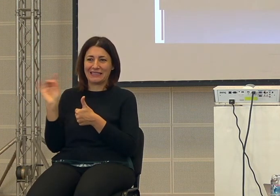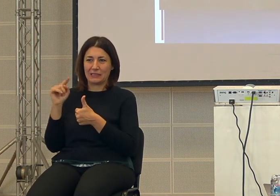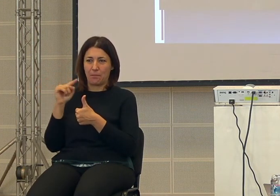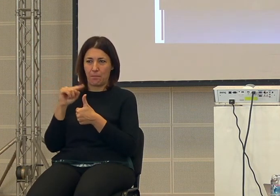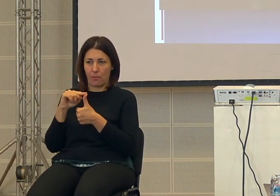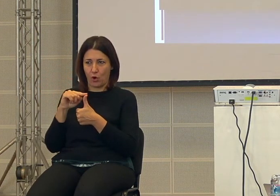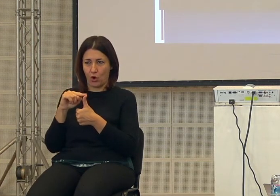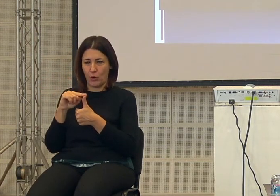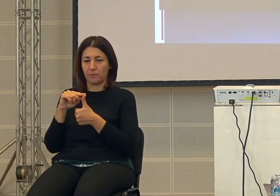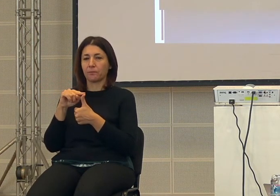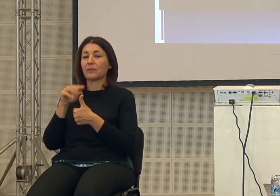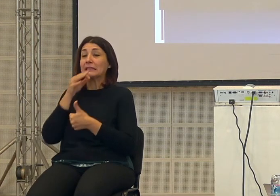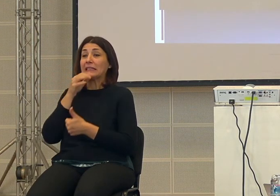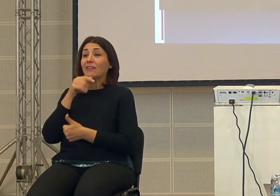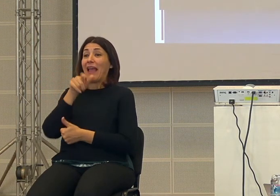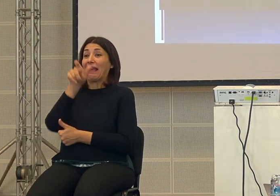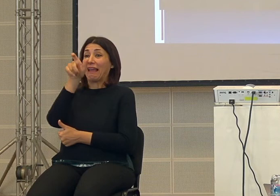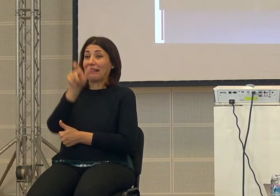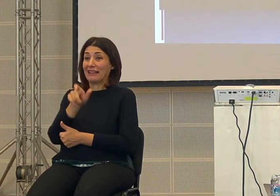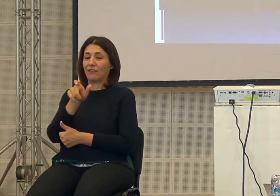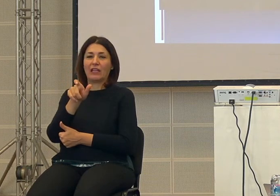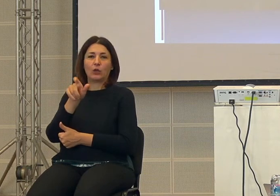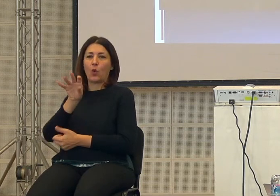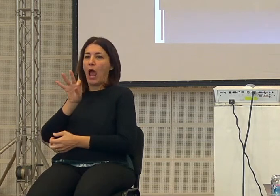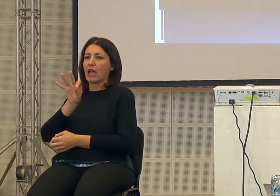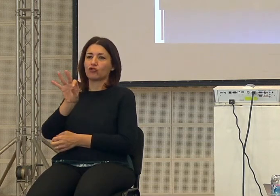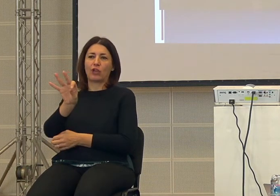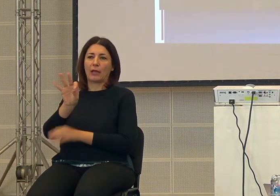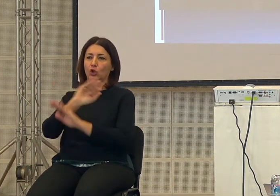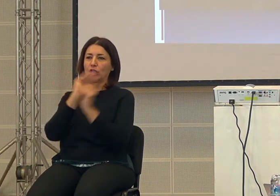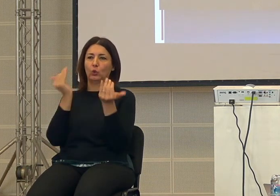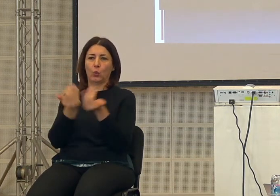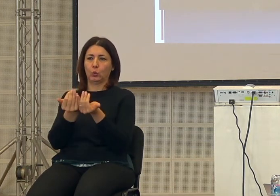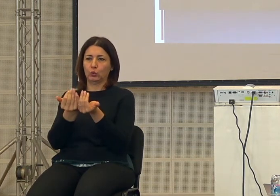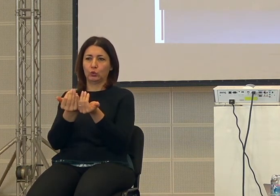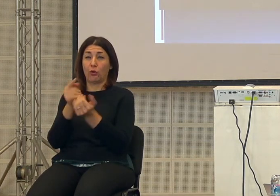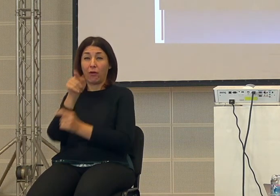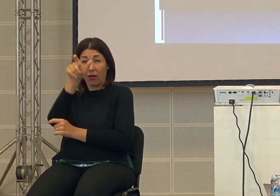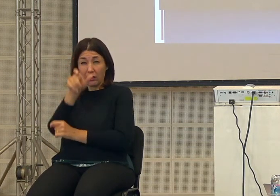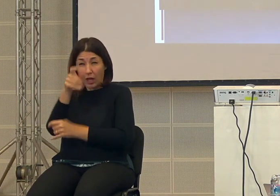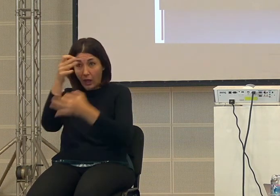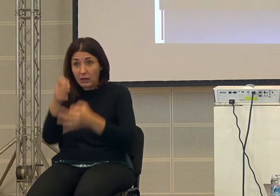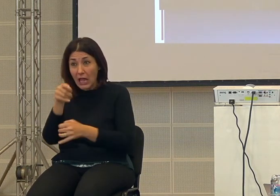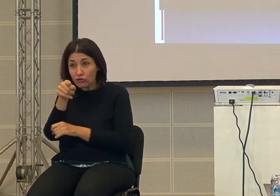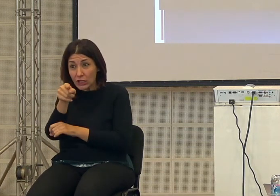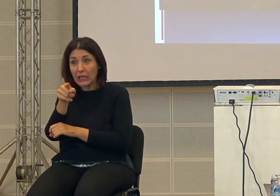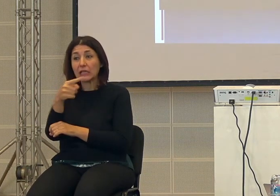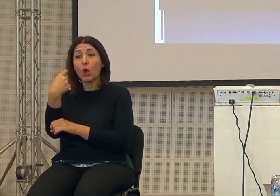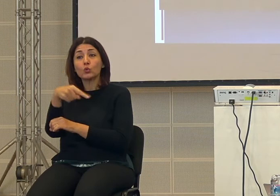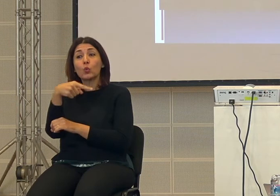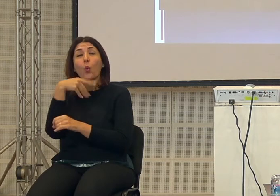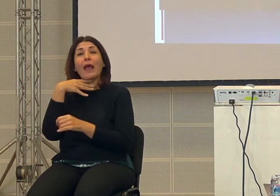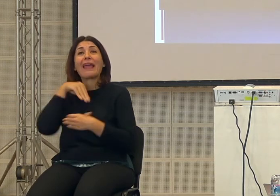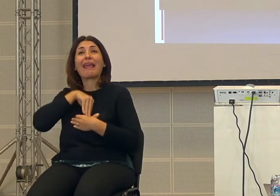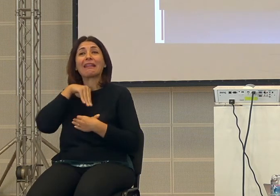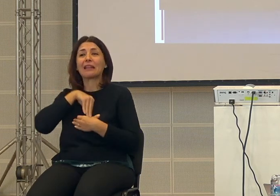dell'individuo cioè l'individuo è al centro di tutto quello che l'individuo decide nel suo intimo